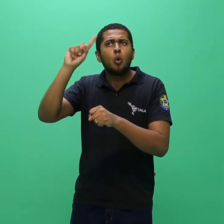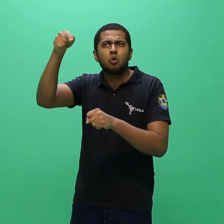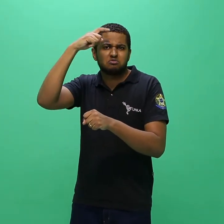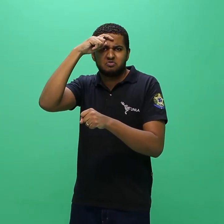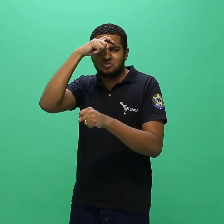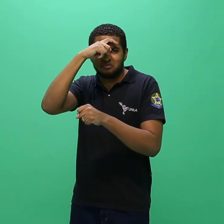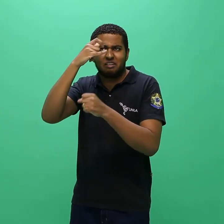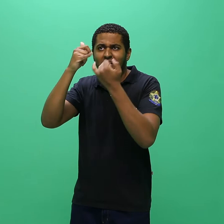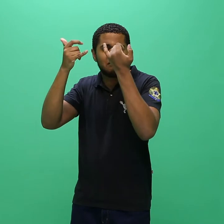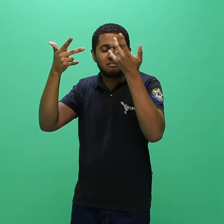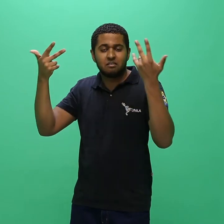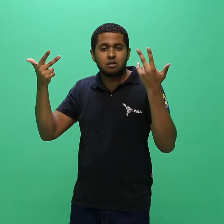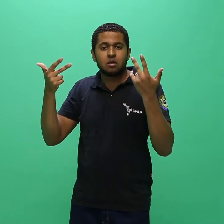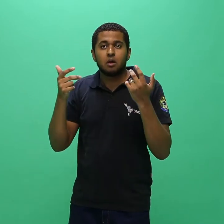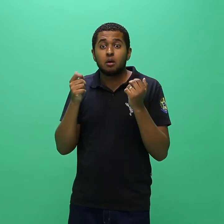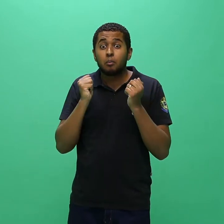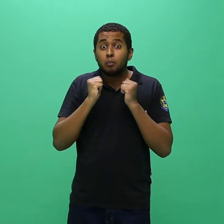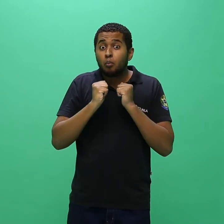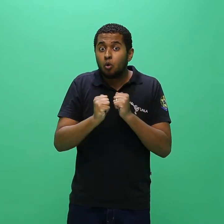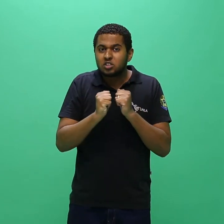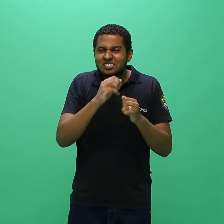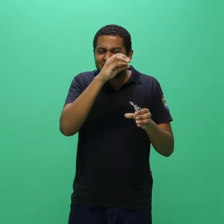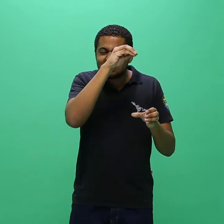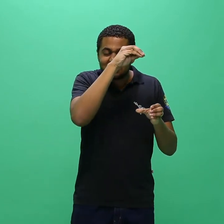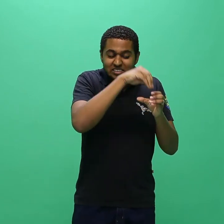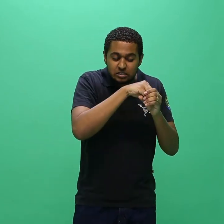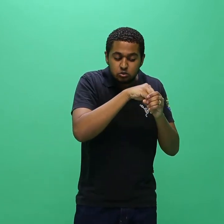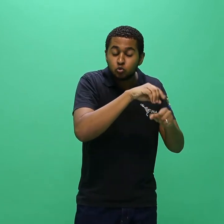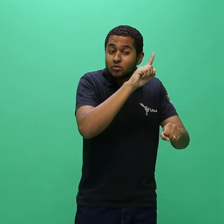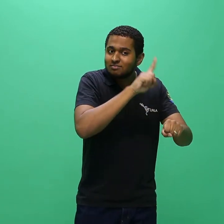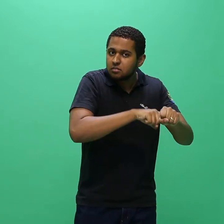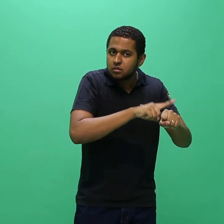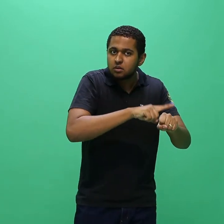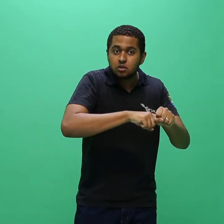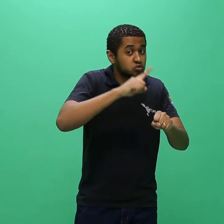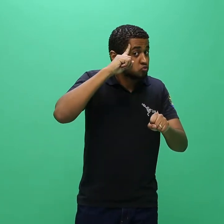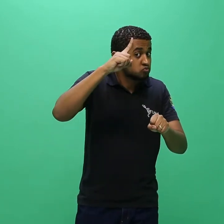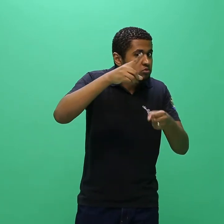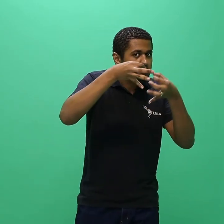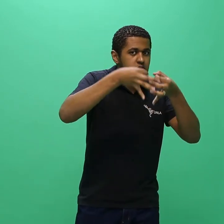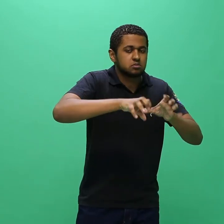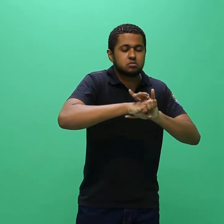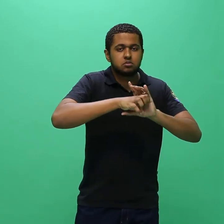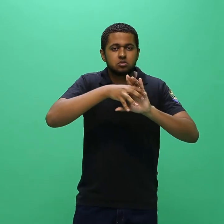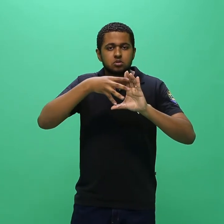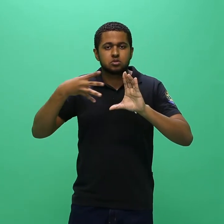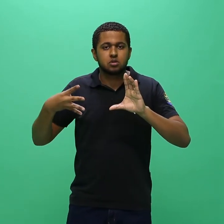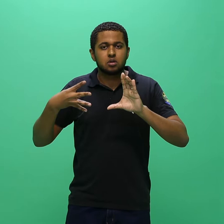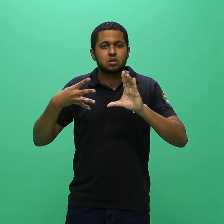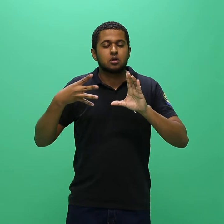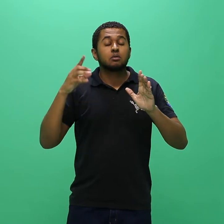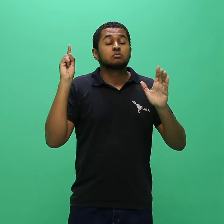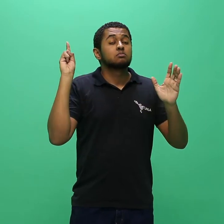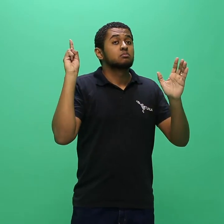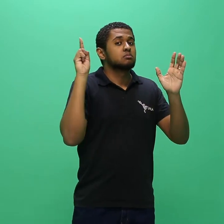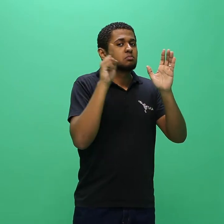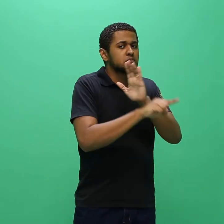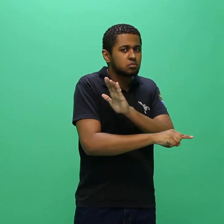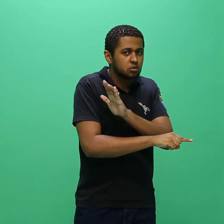poderá, dentro do prazo estabelecido no presente edital, consultar a divisão de seleção de alunos